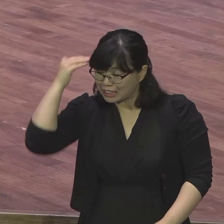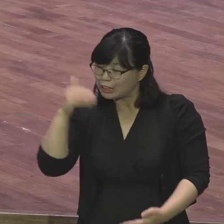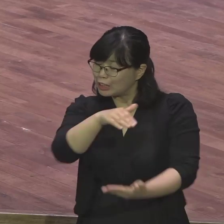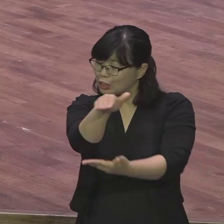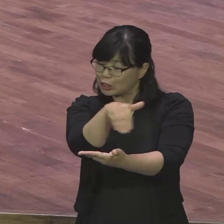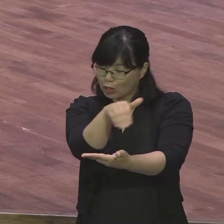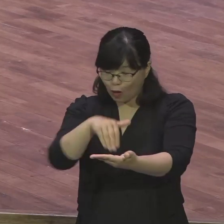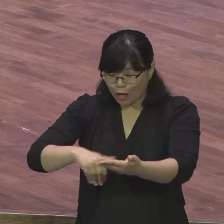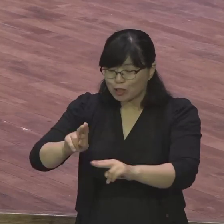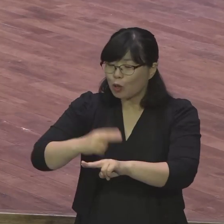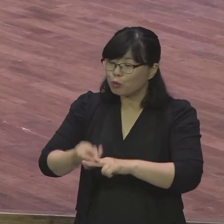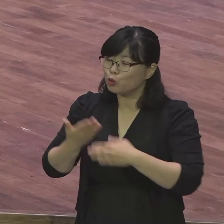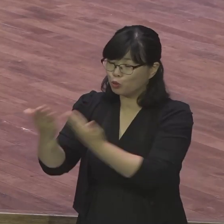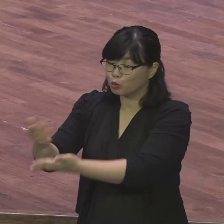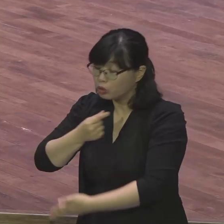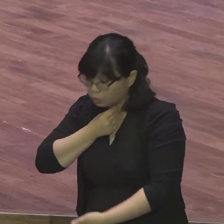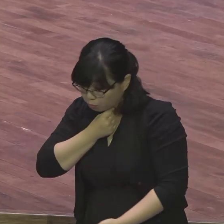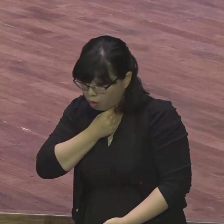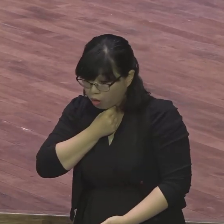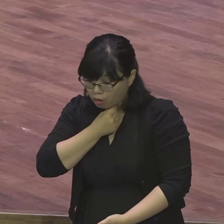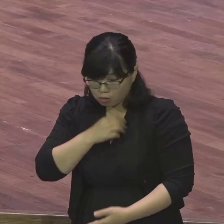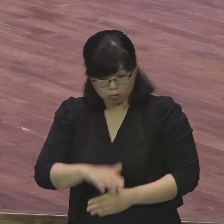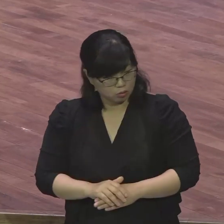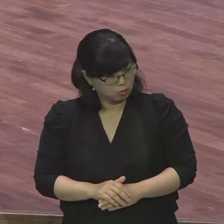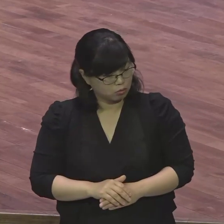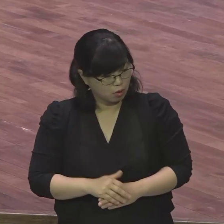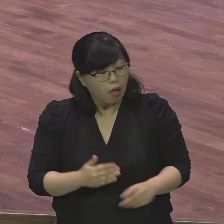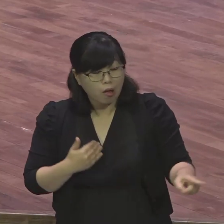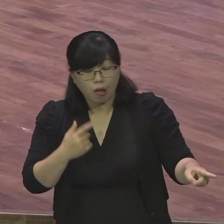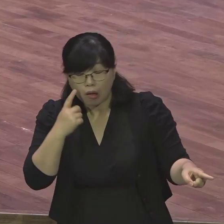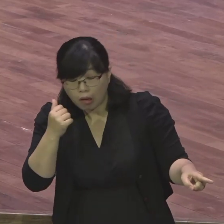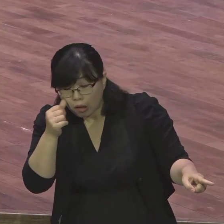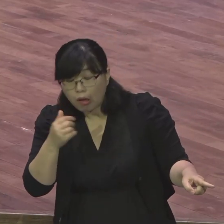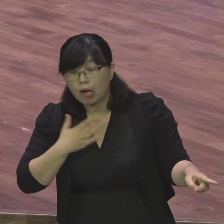선물할게요 비목사몽 중에서 나도 모르게 나왔어요 그러고 나서 8장 28절